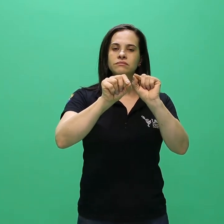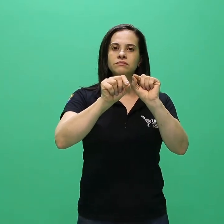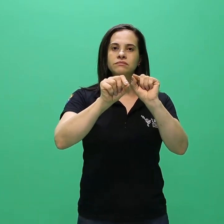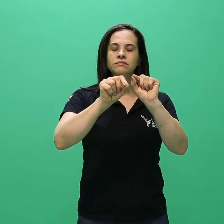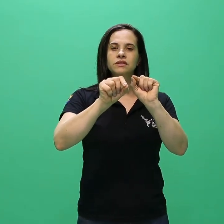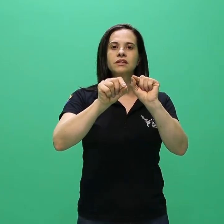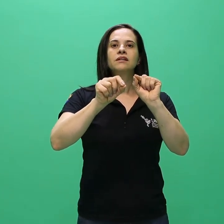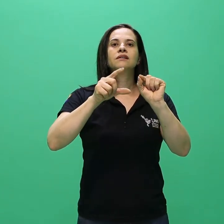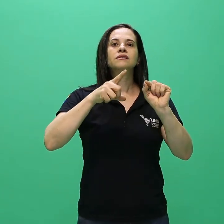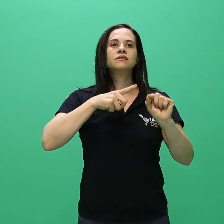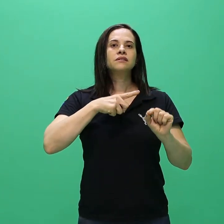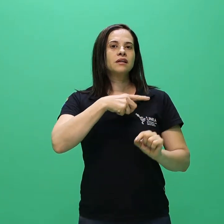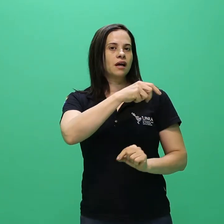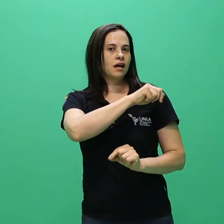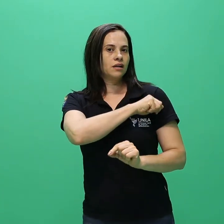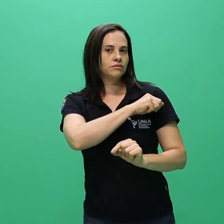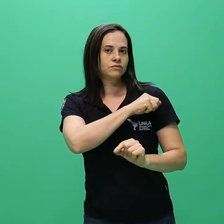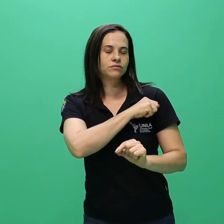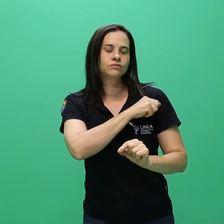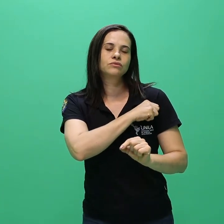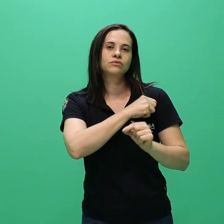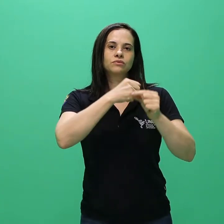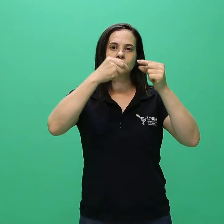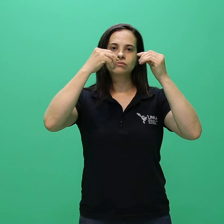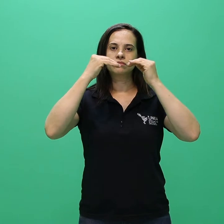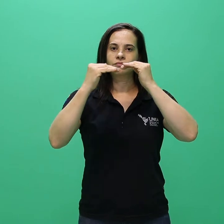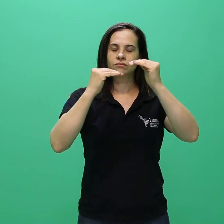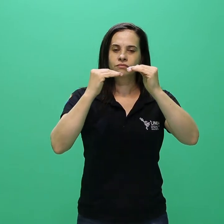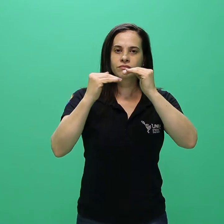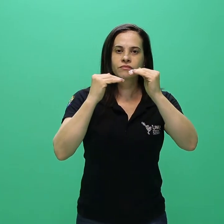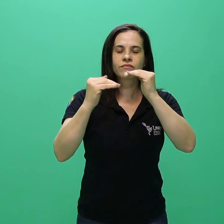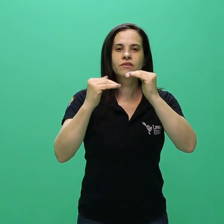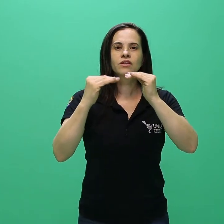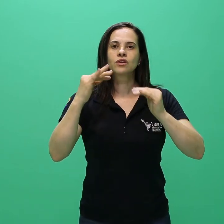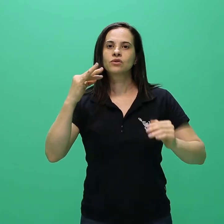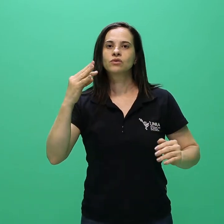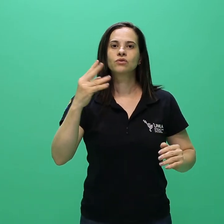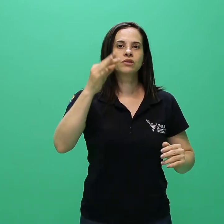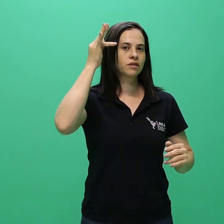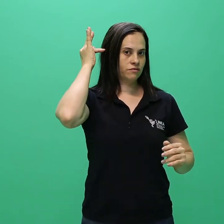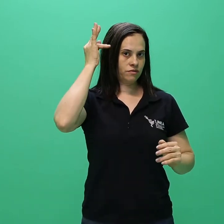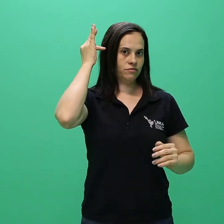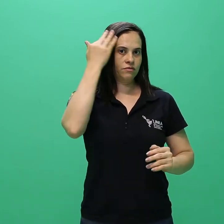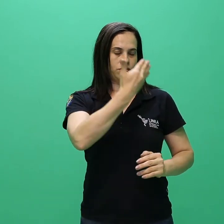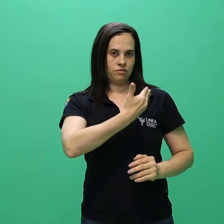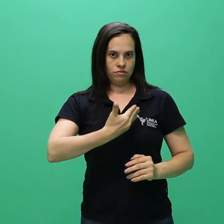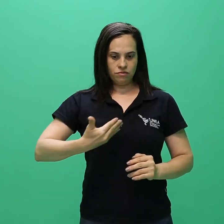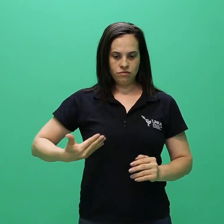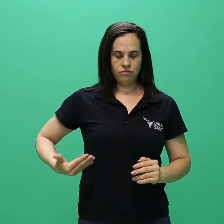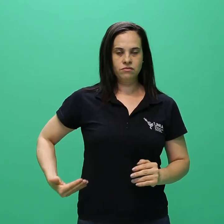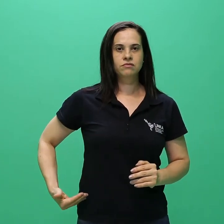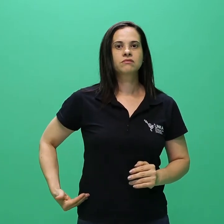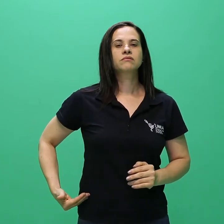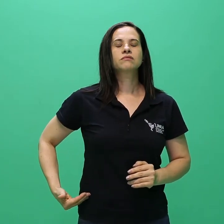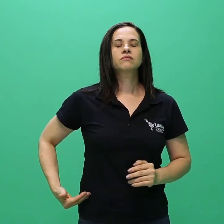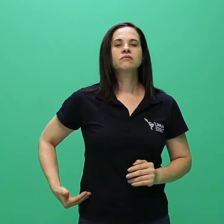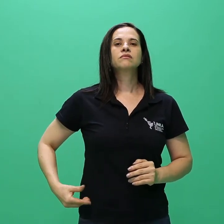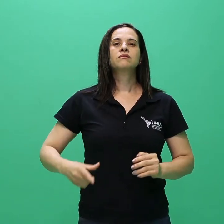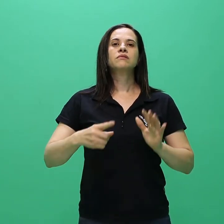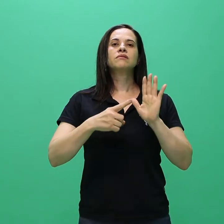instituições públicas de ensino superior darão prioridade de matrícula ao candidato que comprove ter